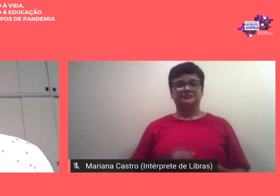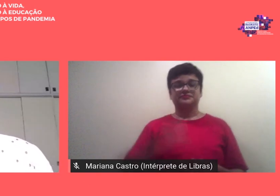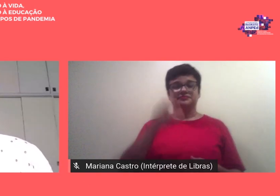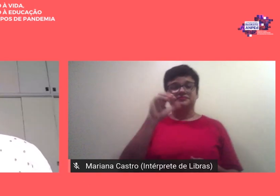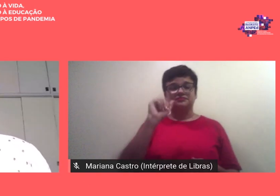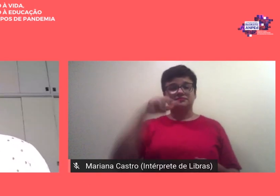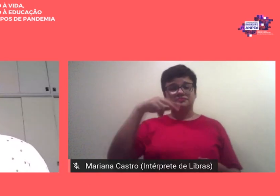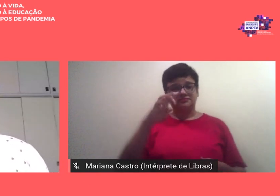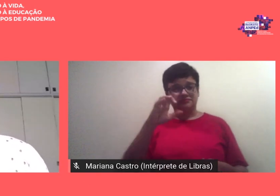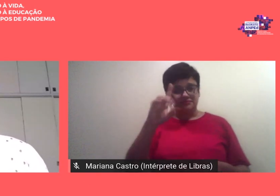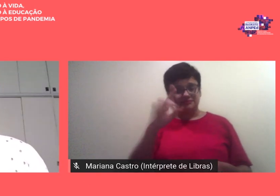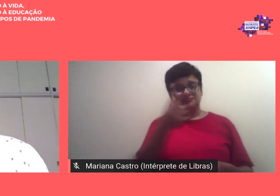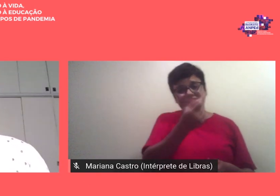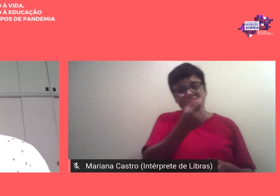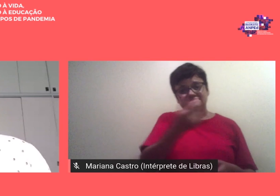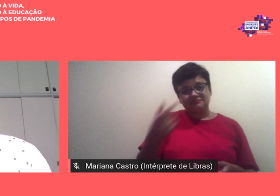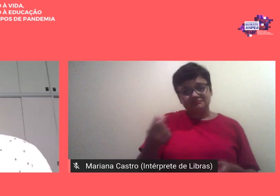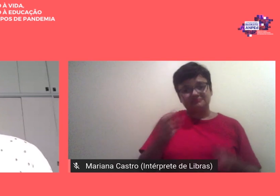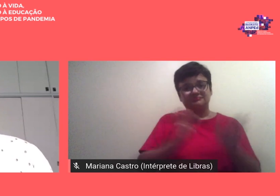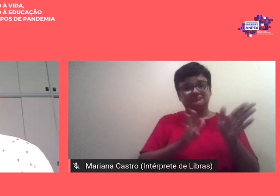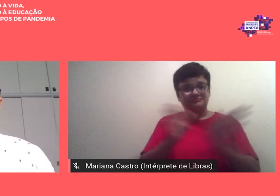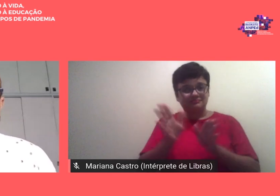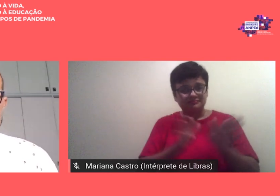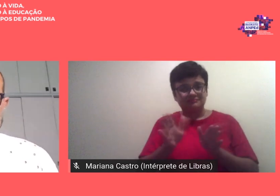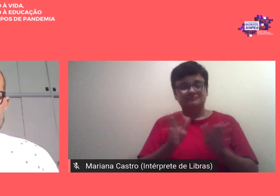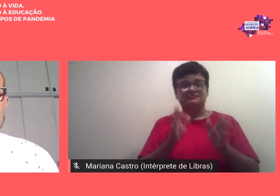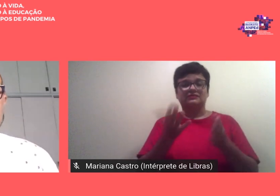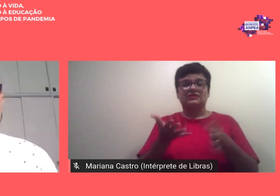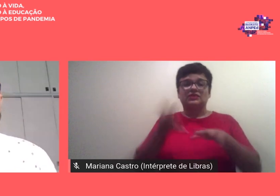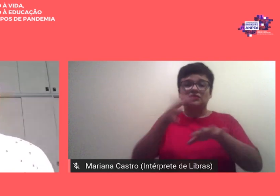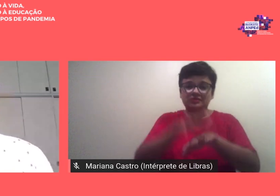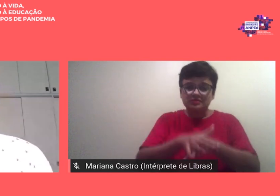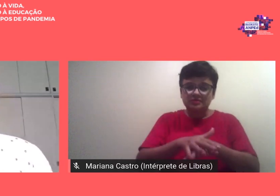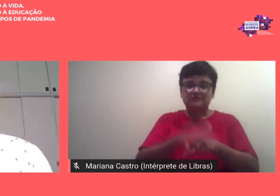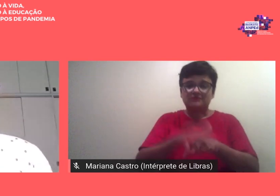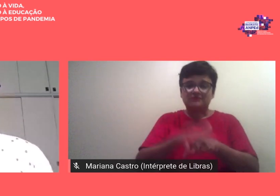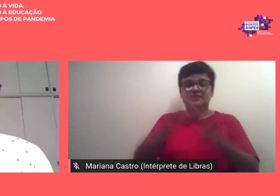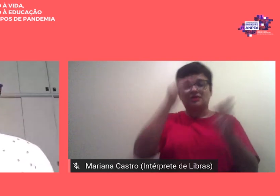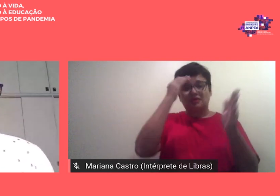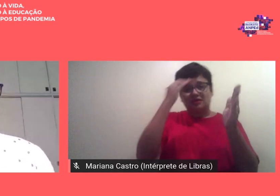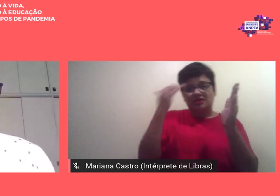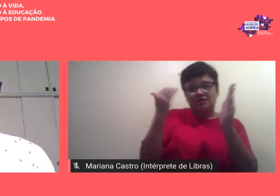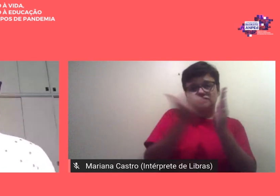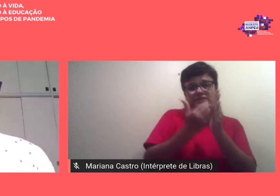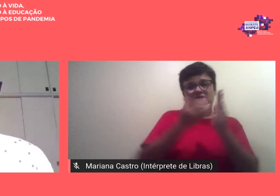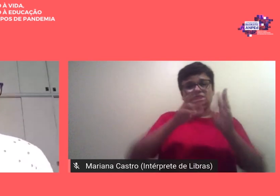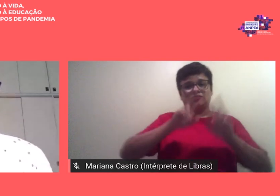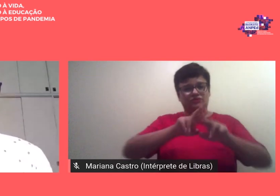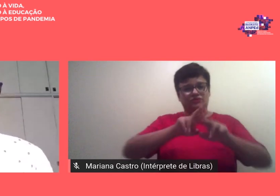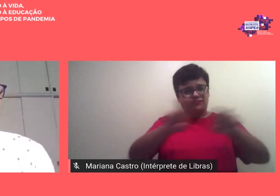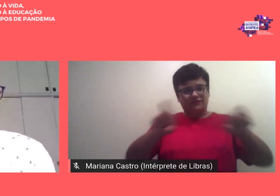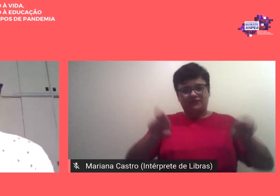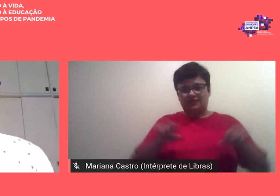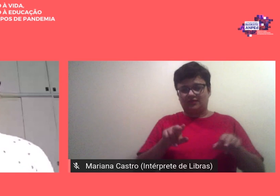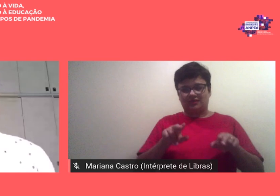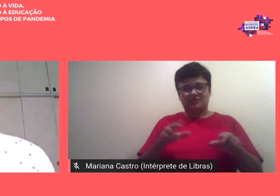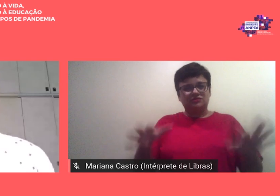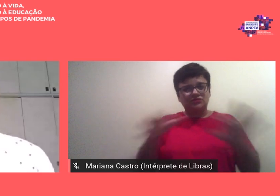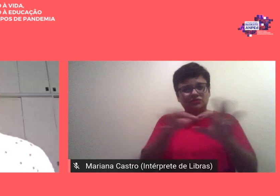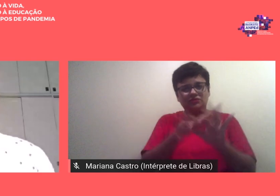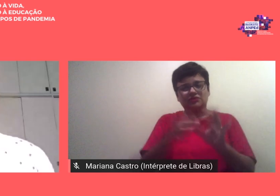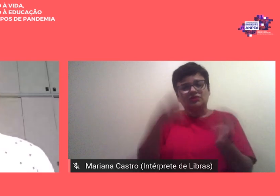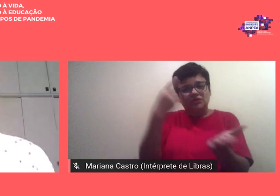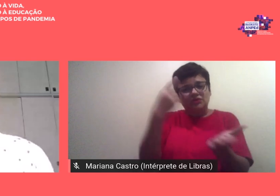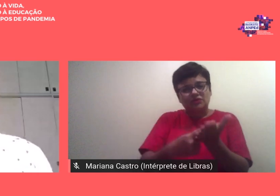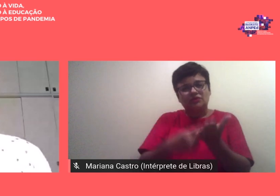2020 foi acessível inclusiva e respeitadora das diferenças revelando o compromisso em